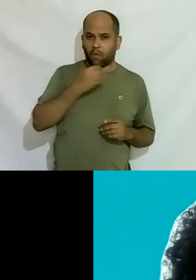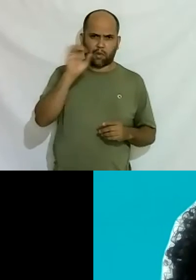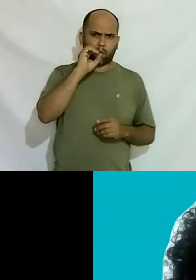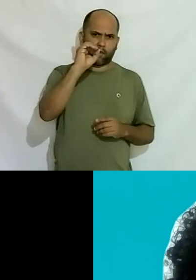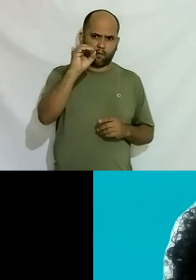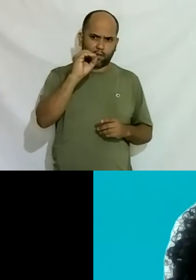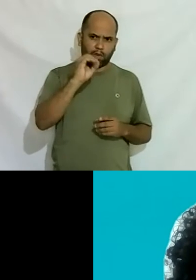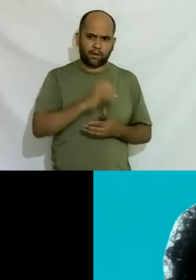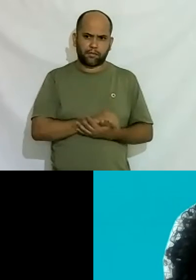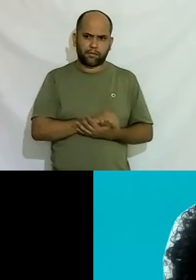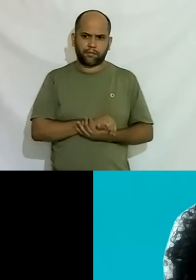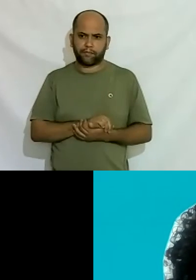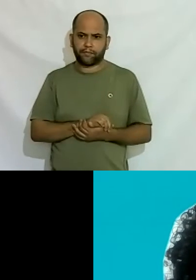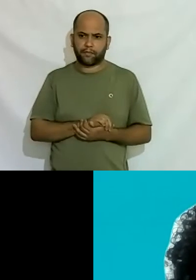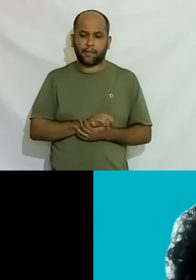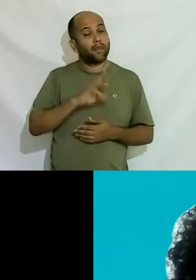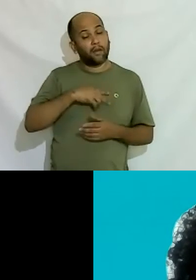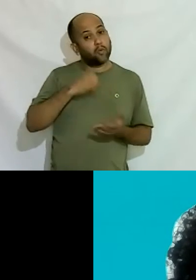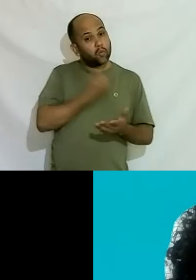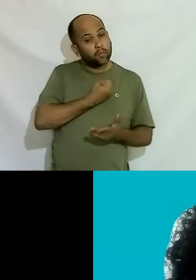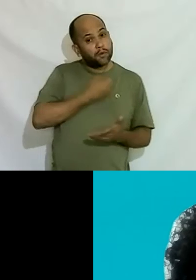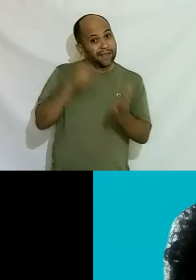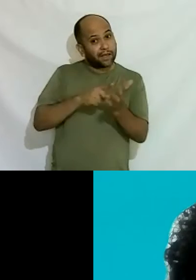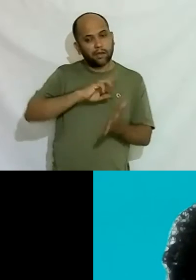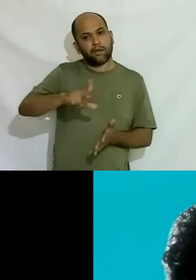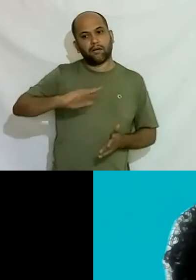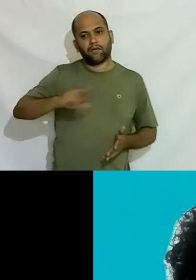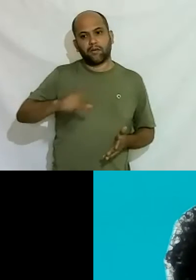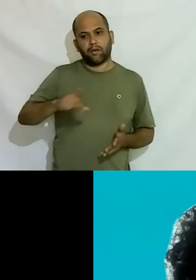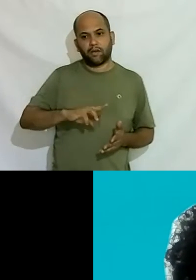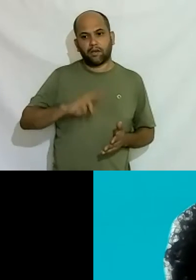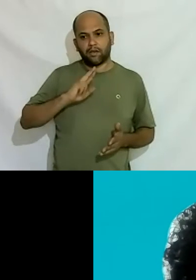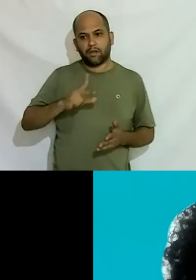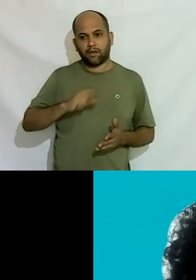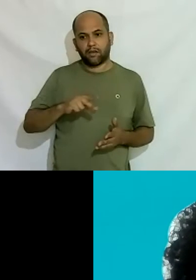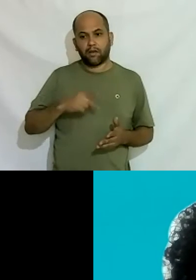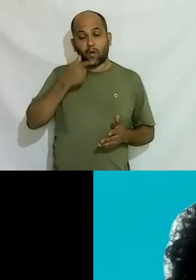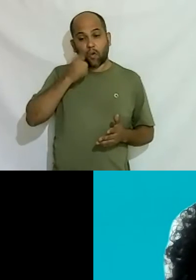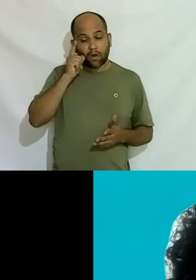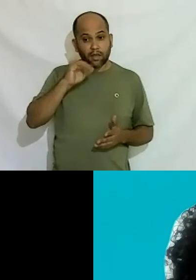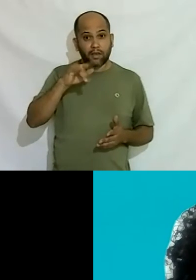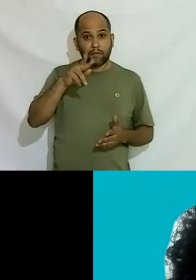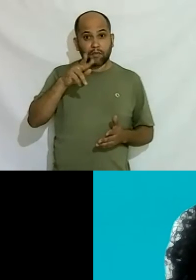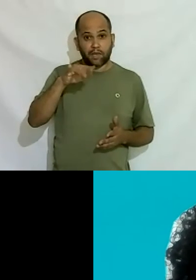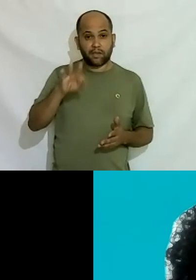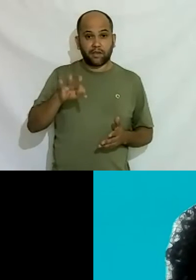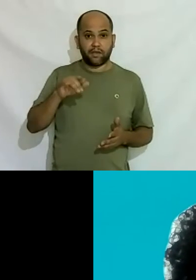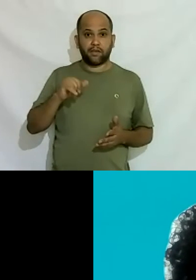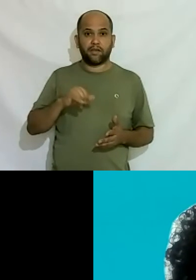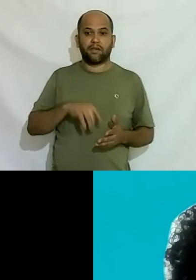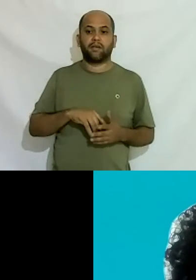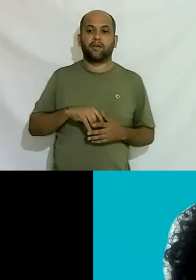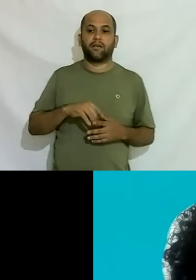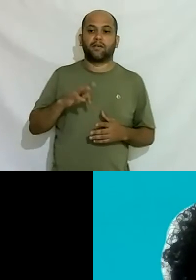não é esses números não são verdadeiros ontem o Ibrat lançou o Instituto Brasileiro de Transmasculidade